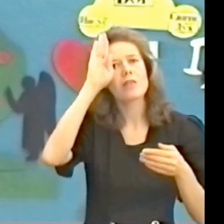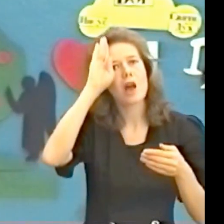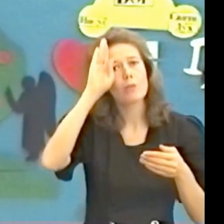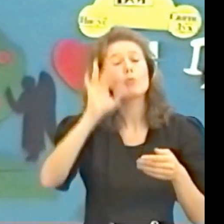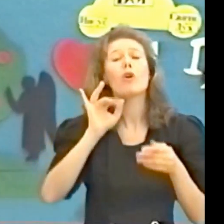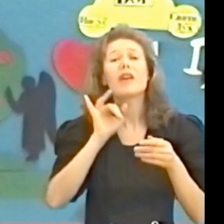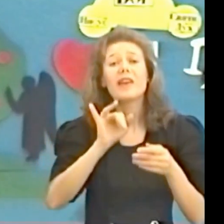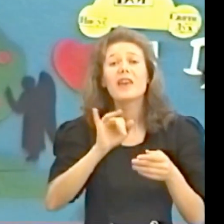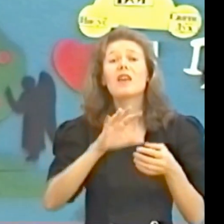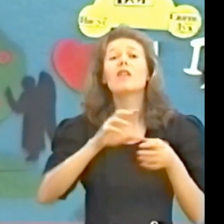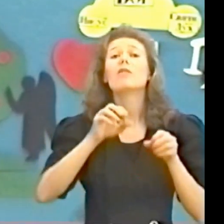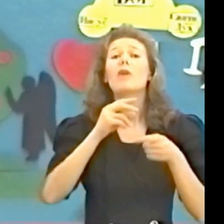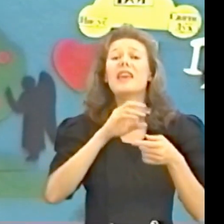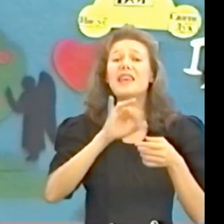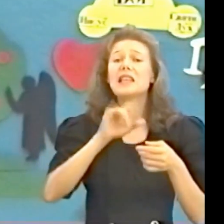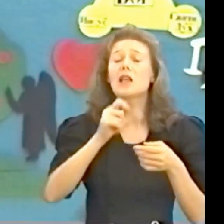они утратили свою безгрешность